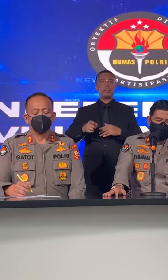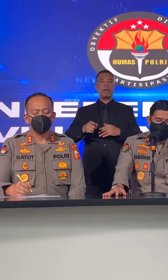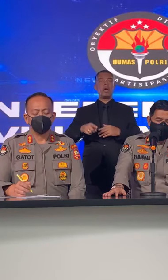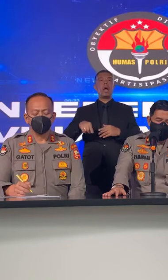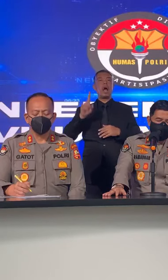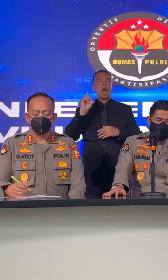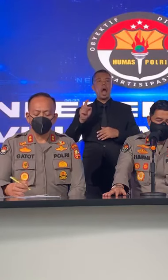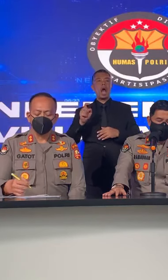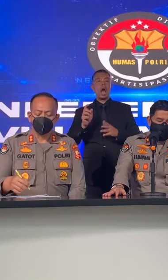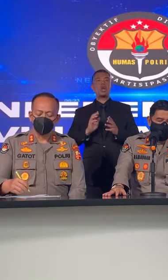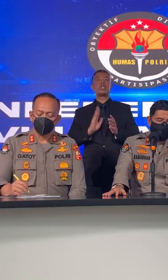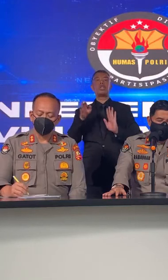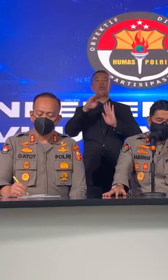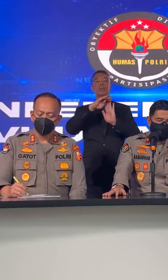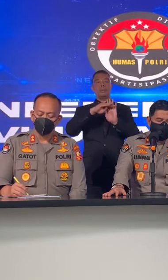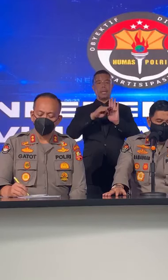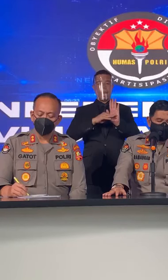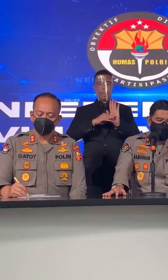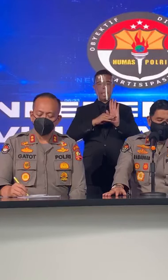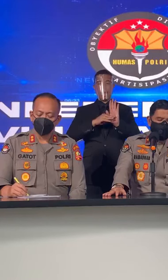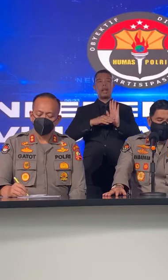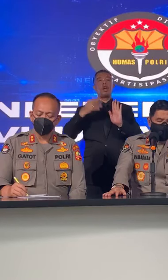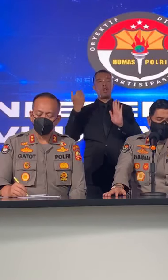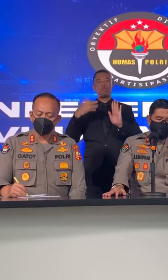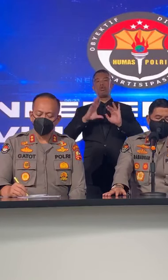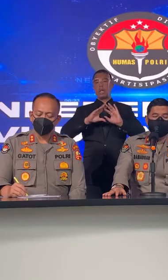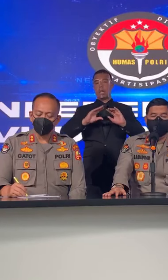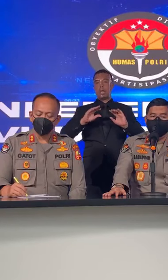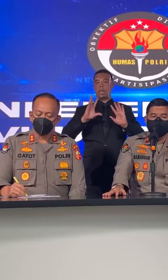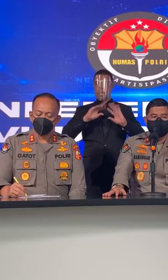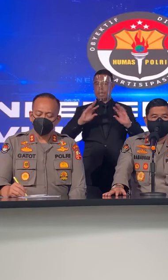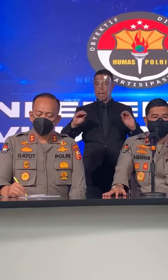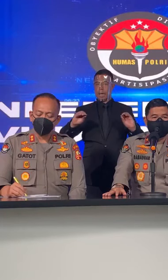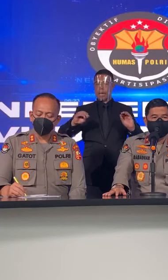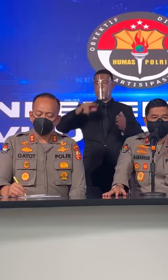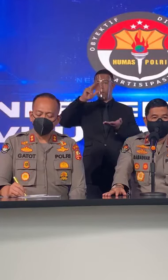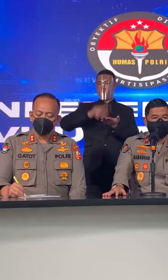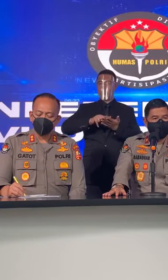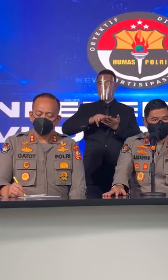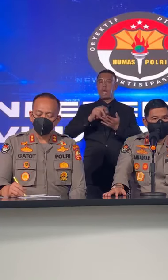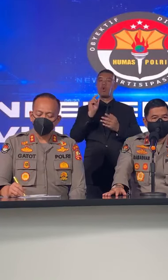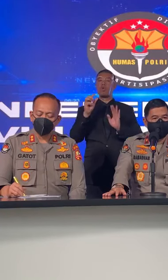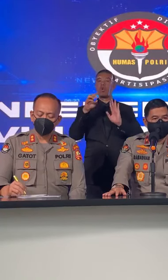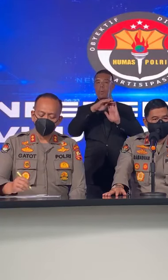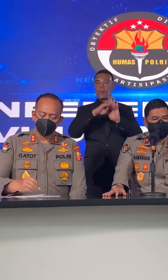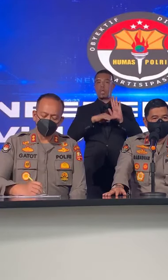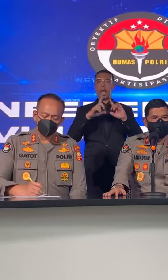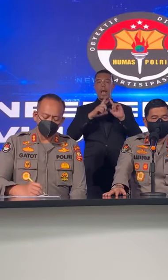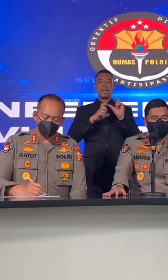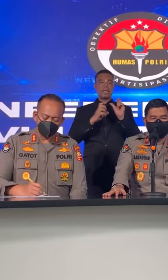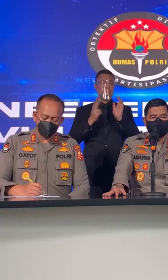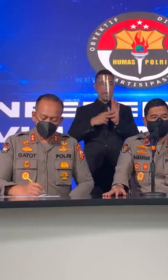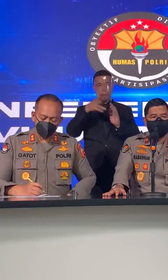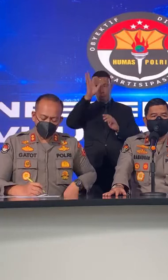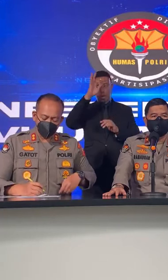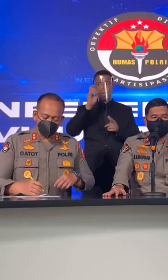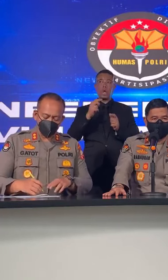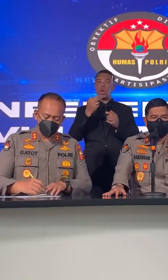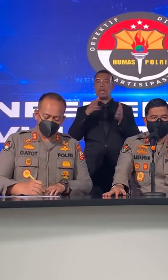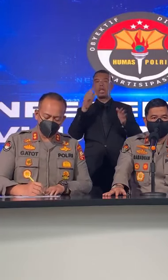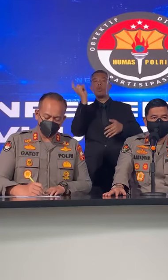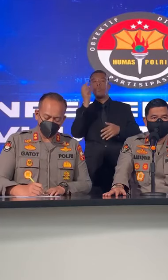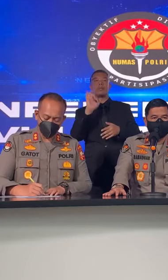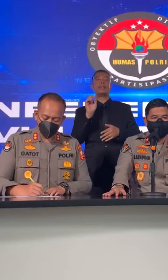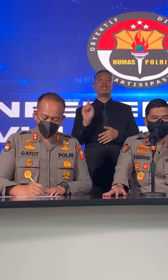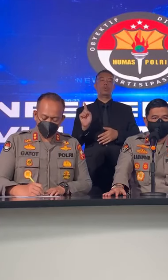Harus Memenuhi Syarat Dan Ketentuan Yang Berlaku Pada Aturan ASN Polri Itu Sendiri Ya Secara Umum